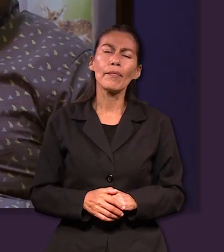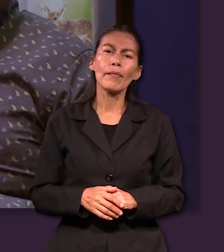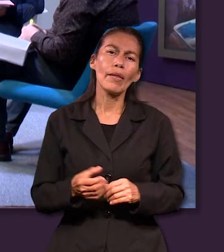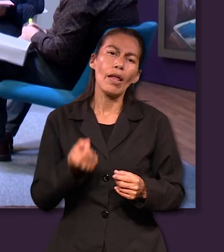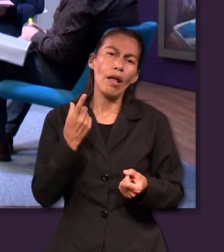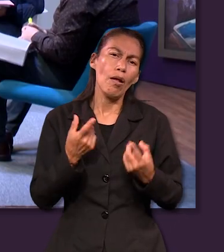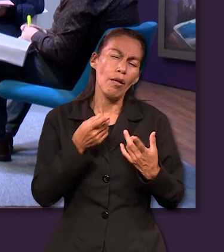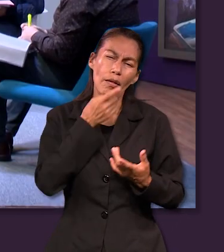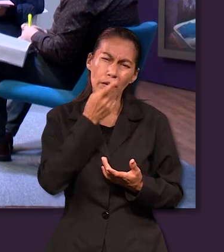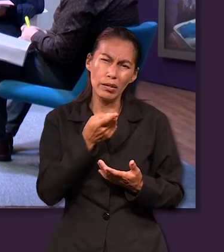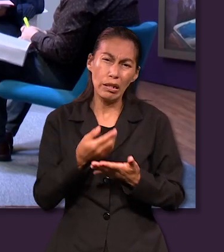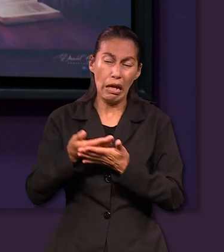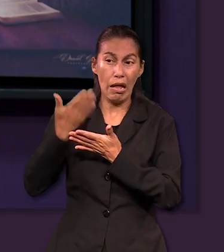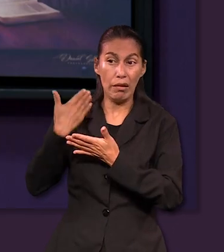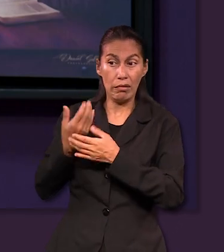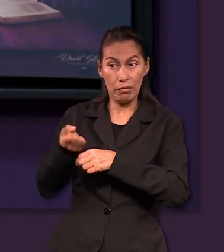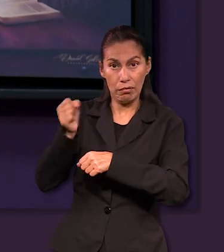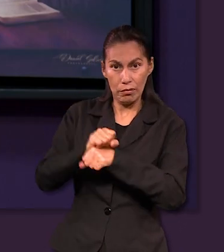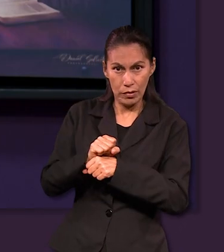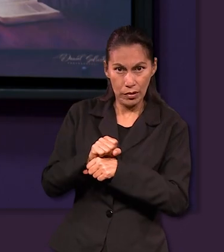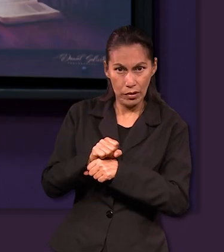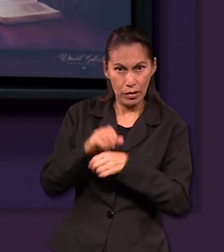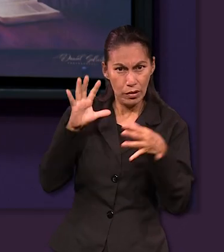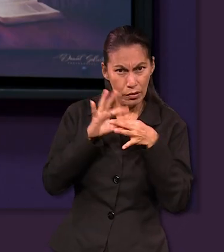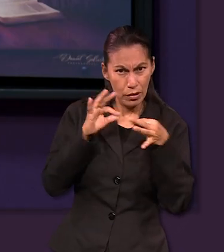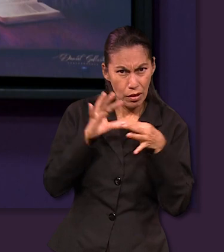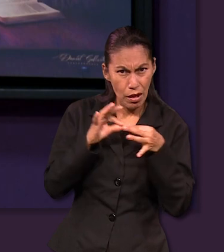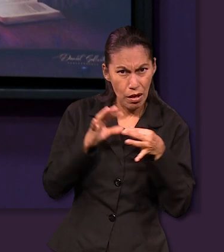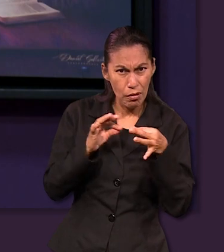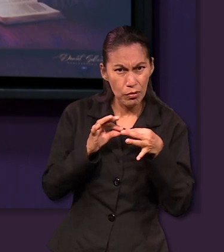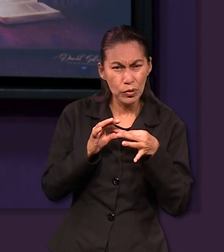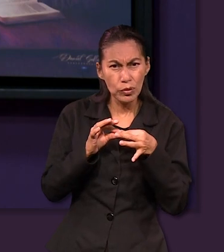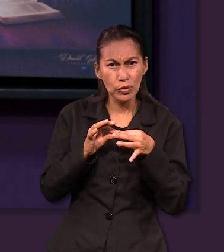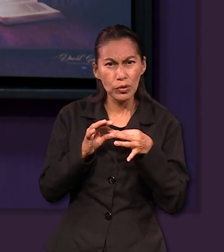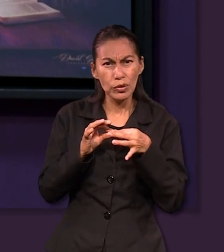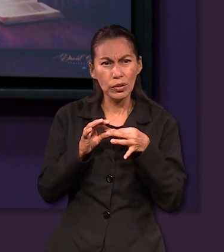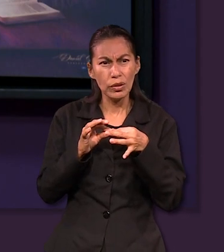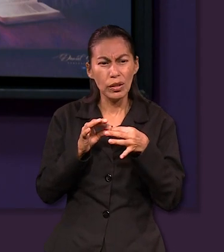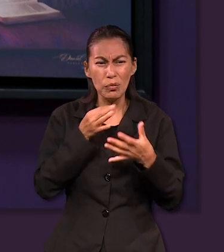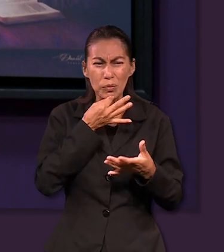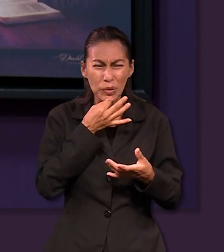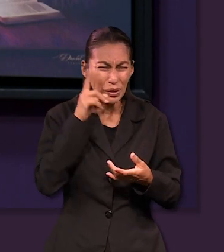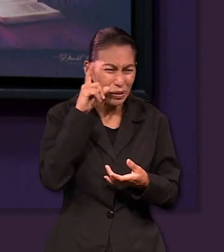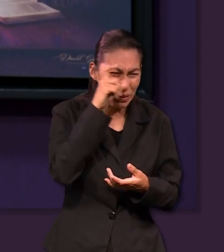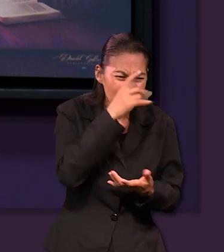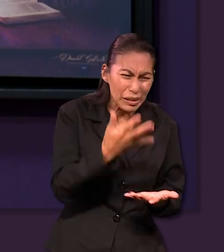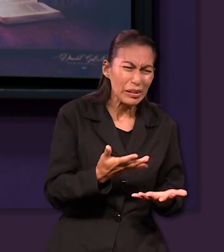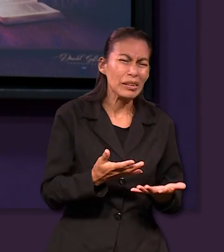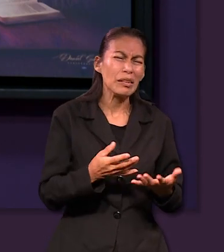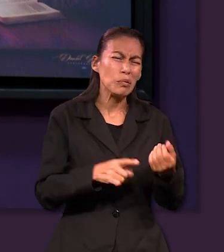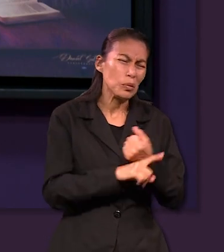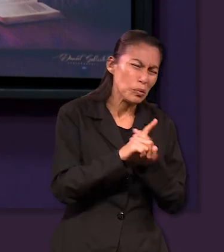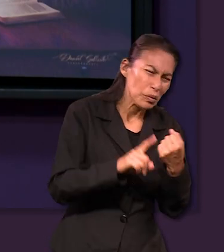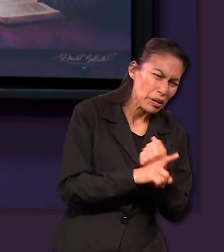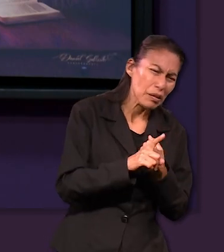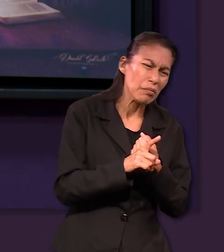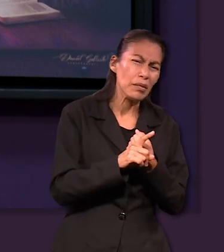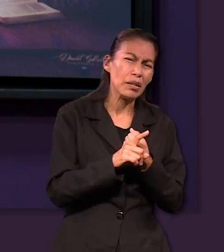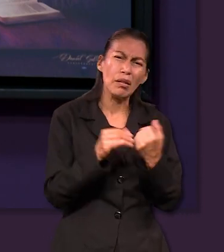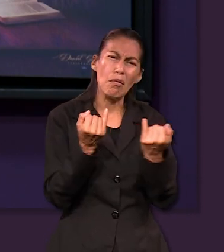algo que me gustaría recalcar también la semana pasada hablábamos sobre esta parte del valle de sombra